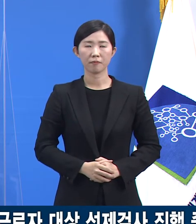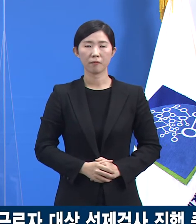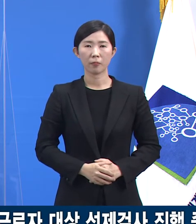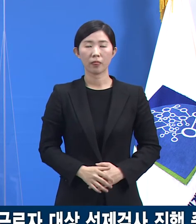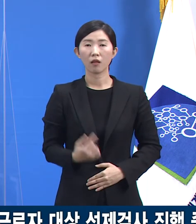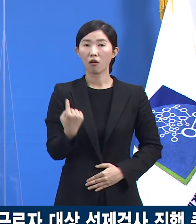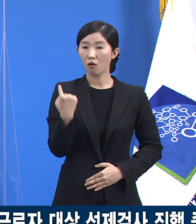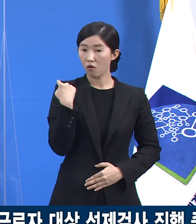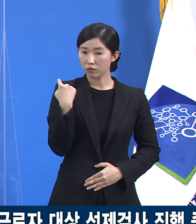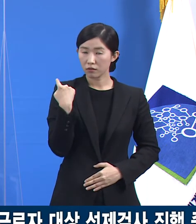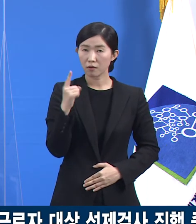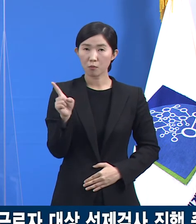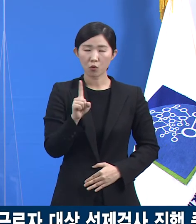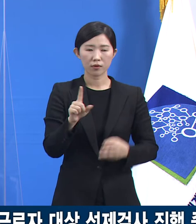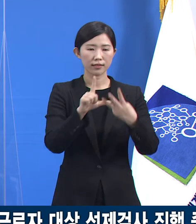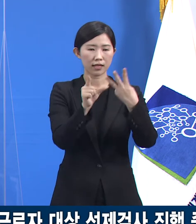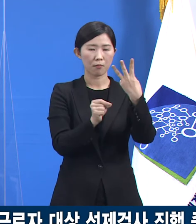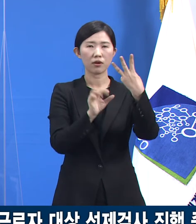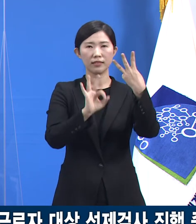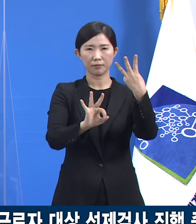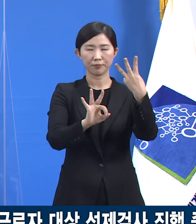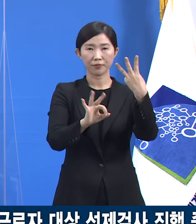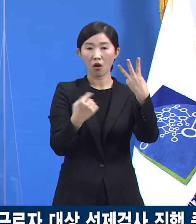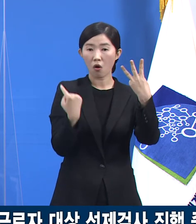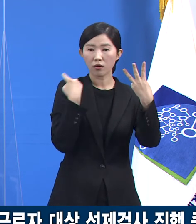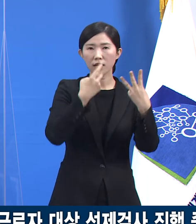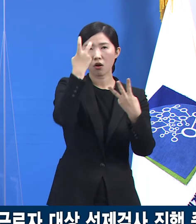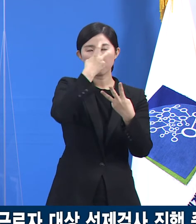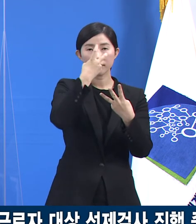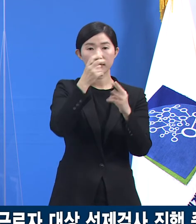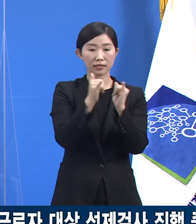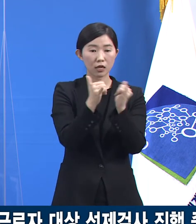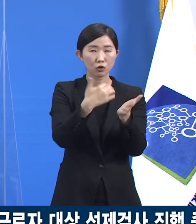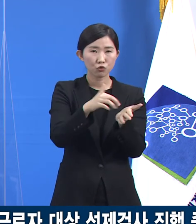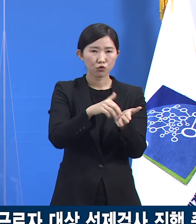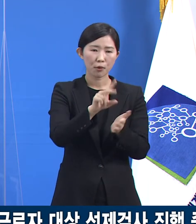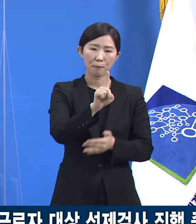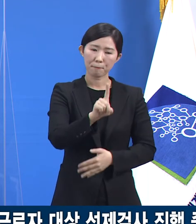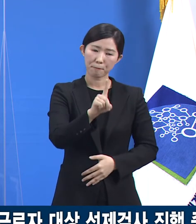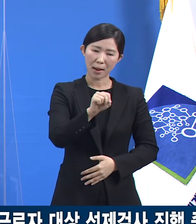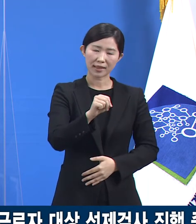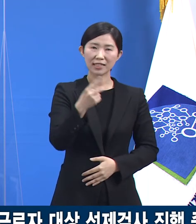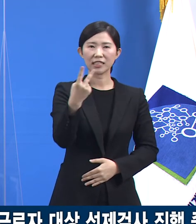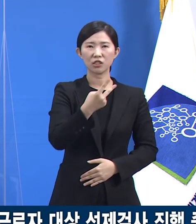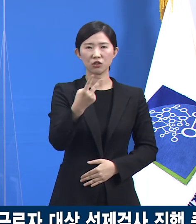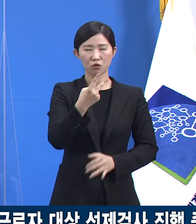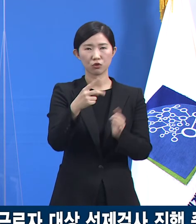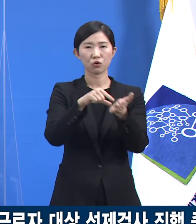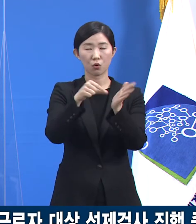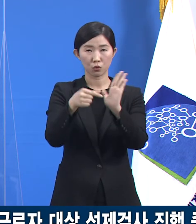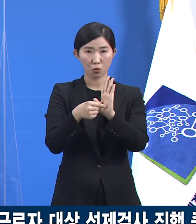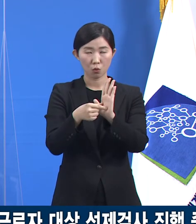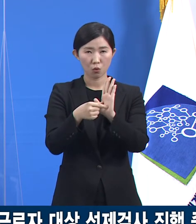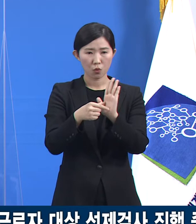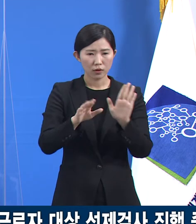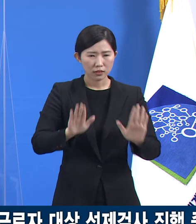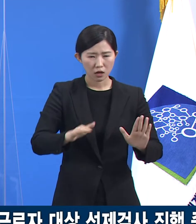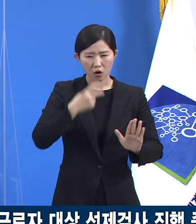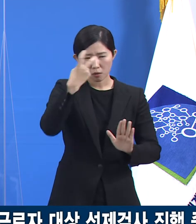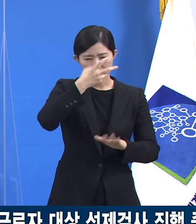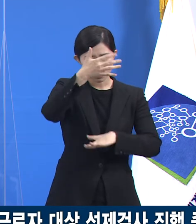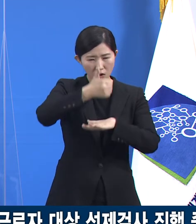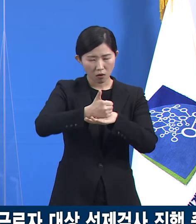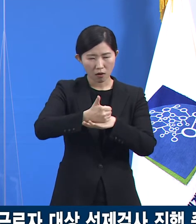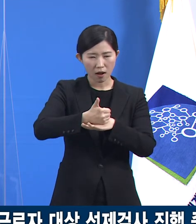어제인 3월 10일 어제 검사자가 1만 2천 명 정도로 많았고 그 중 아직 검사 결과가 취합되지 않은